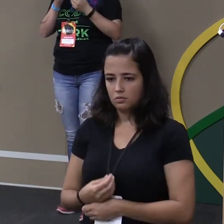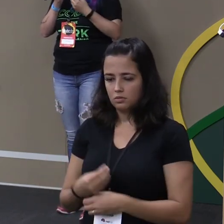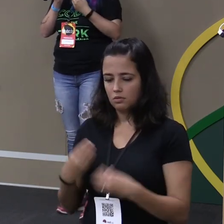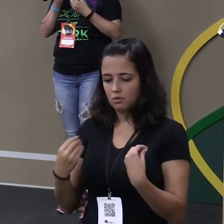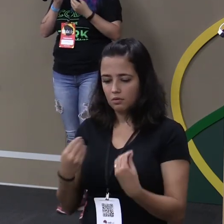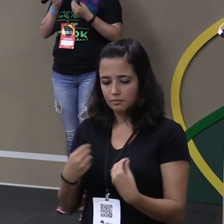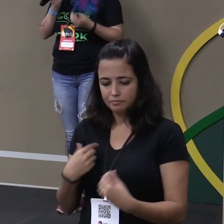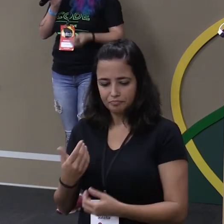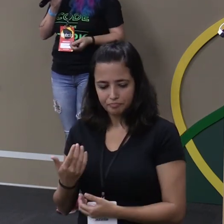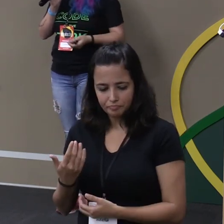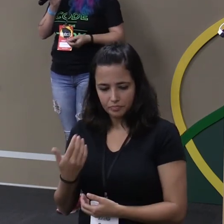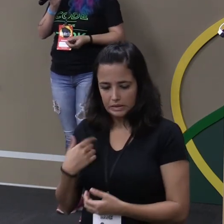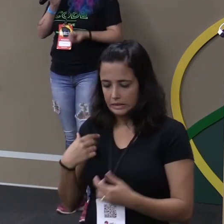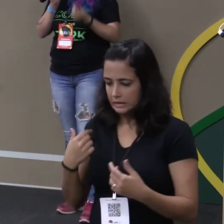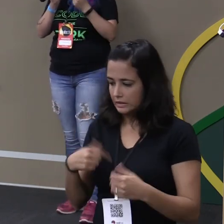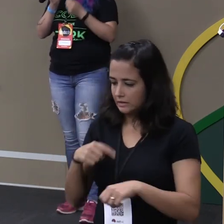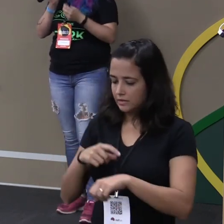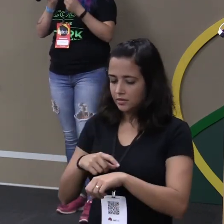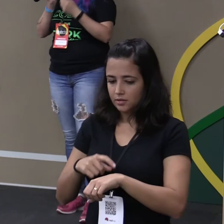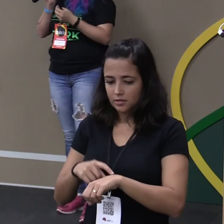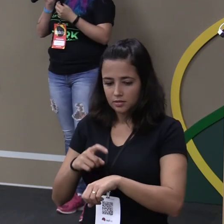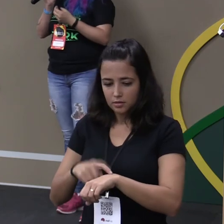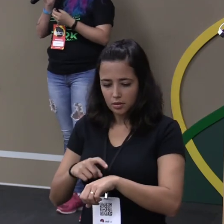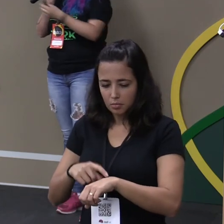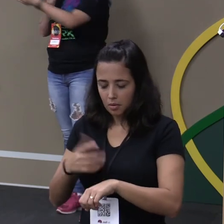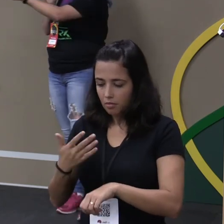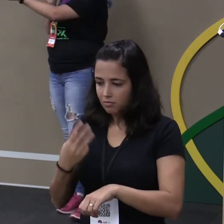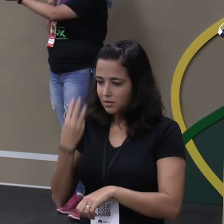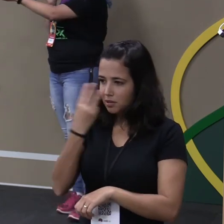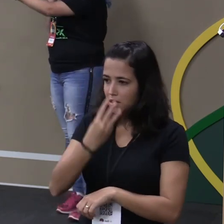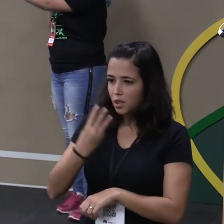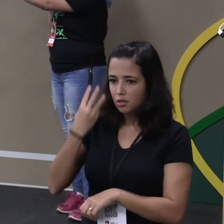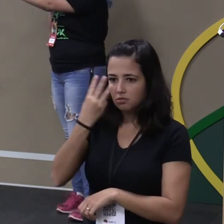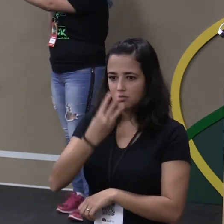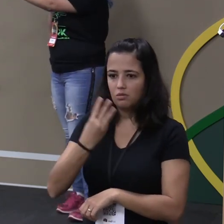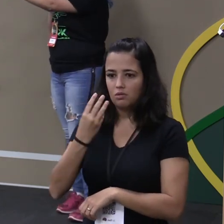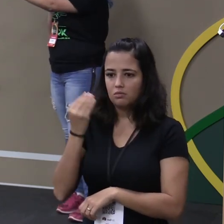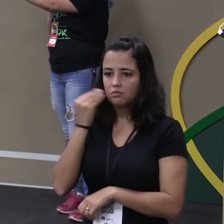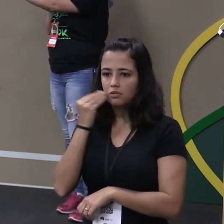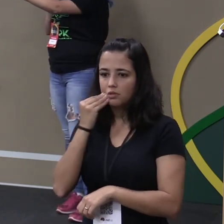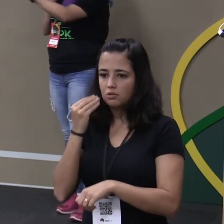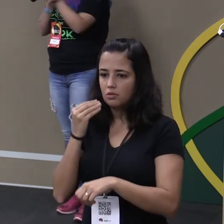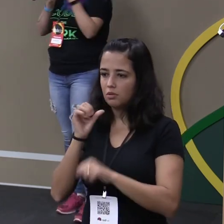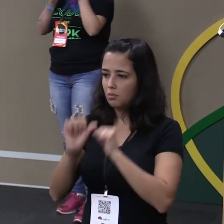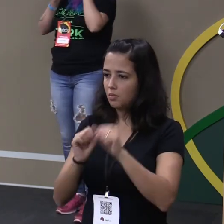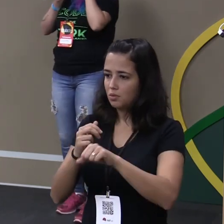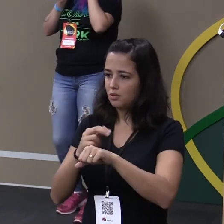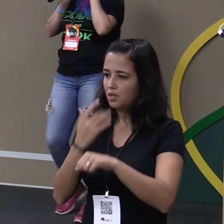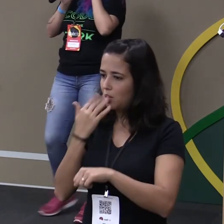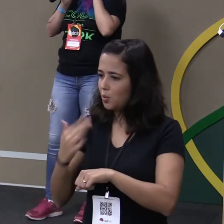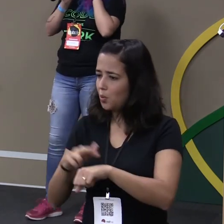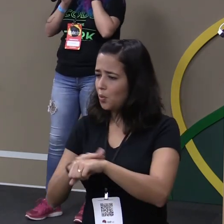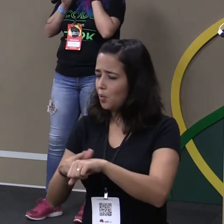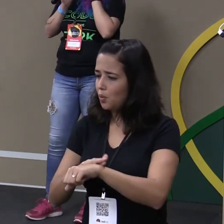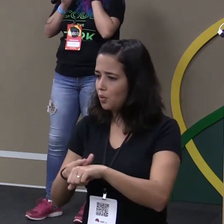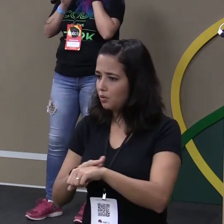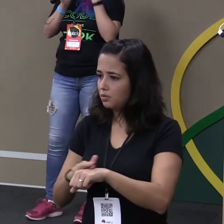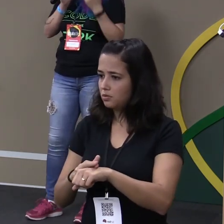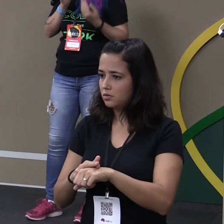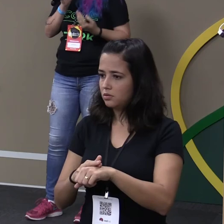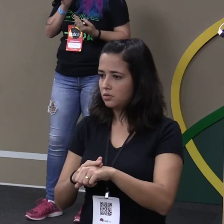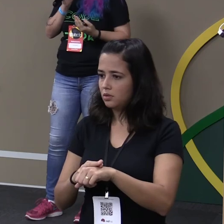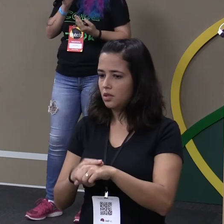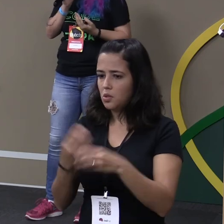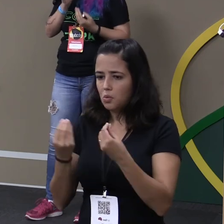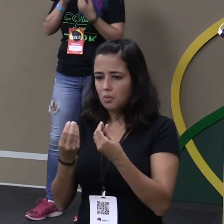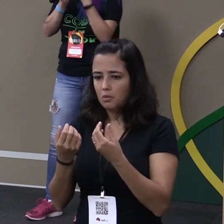passei mais de três é sério eu passei mais de três horas não foi Dani a Dani estava lá ela não me deixou me mentir gente eu fiquei quebrando a cabeça eu